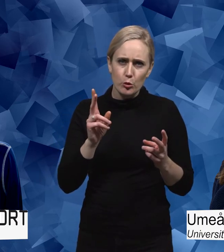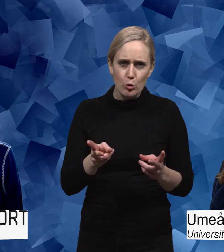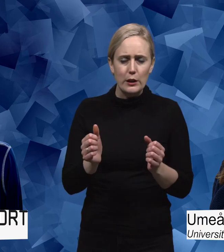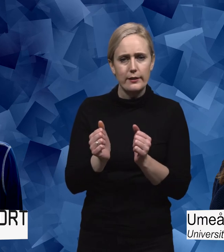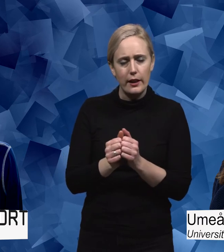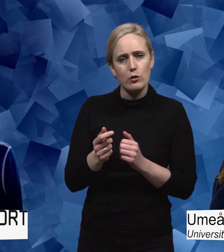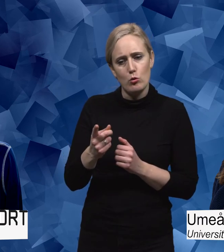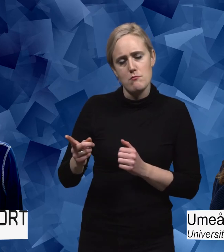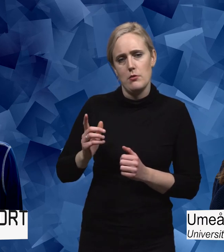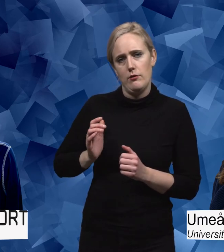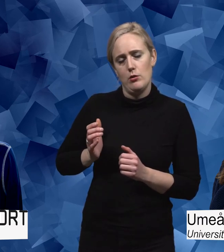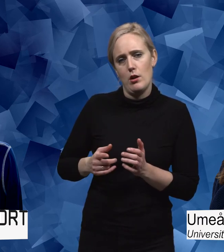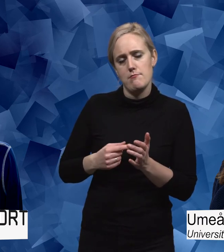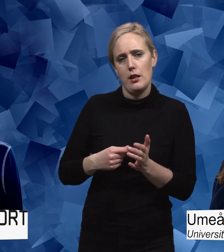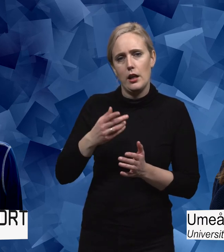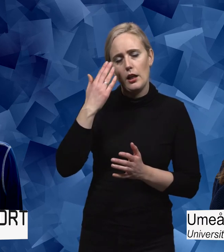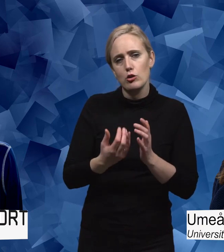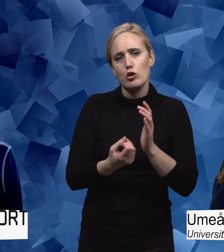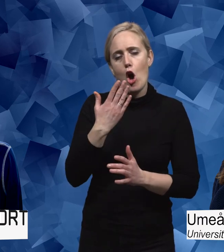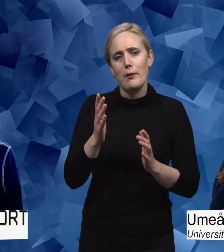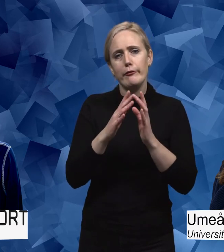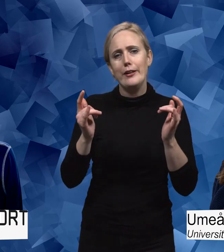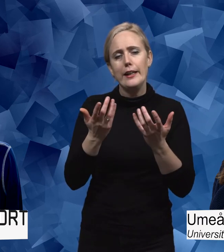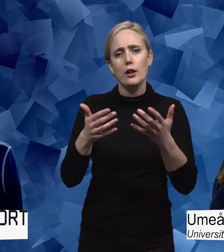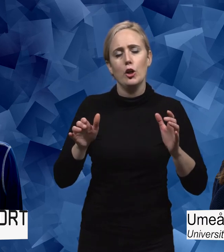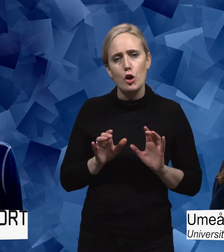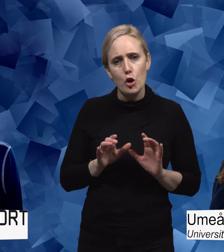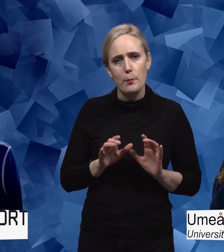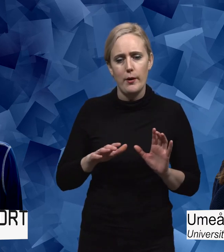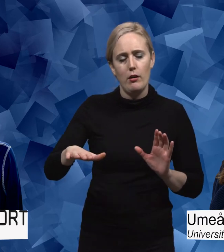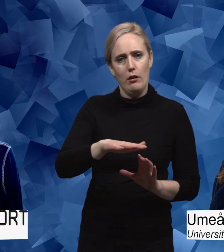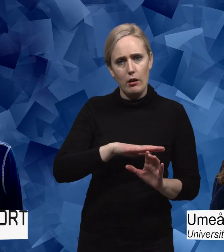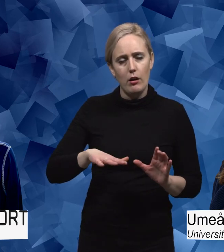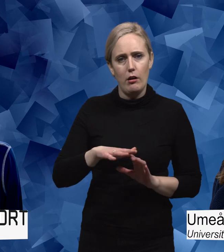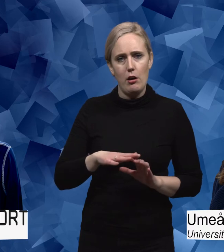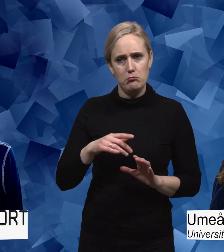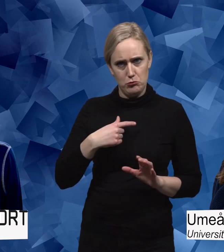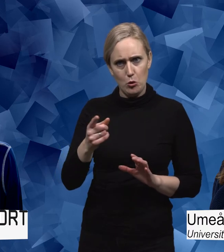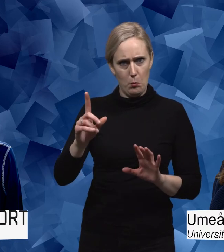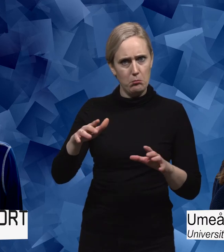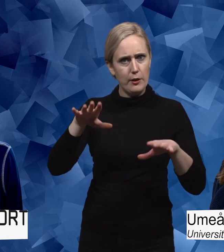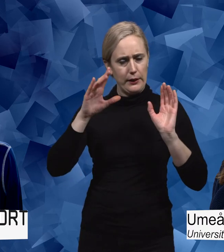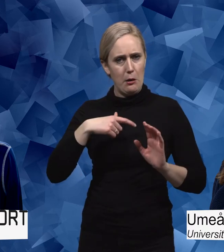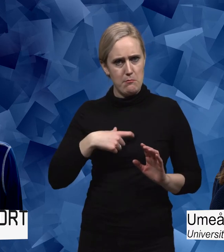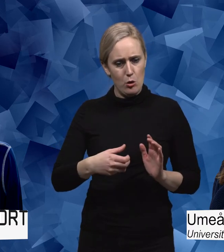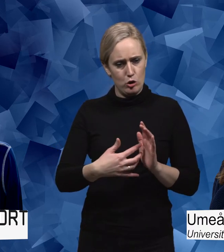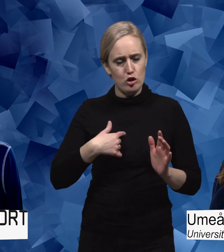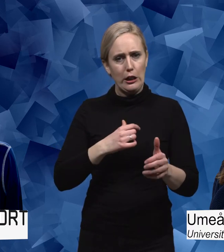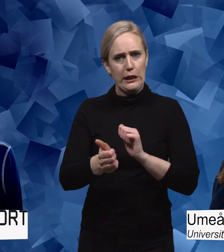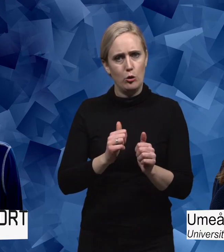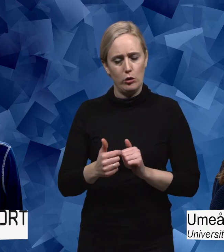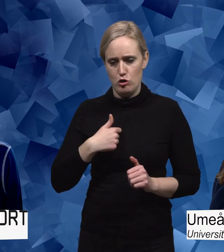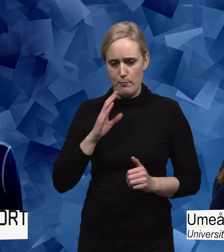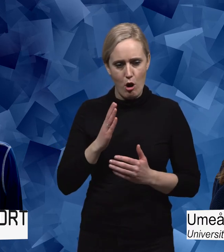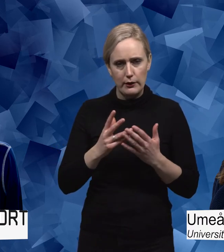menade de då att det skapade ett frirum att man kunde få bli respekterad för sitt elitidrottande och inte behöva